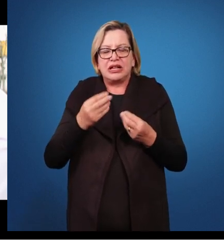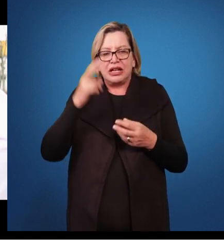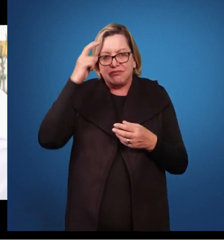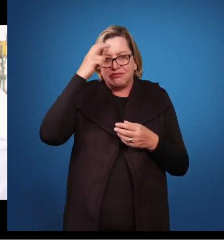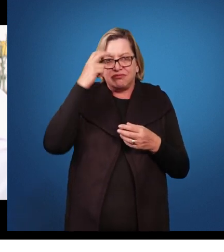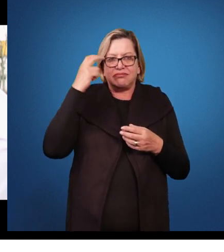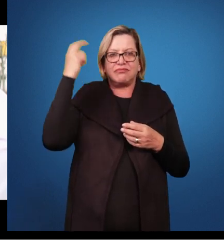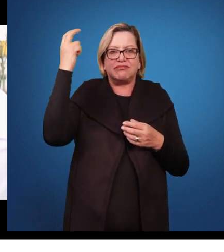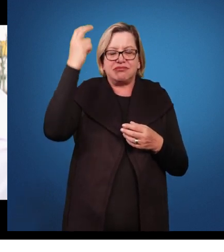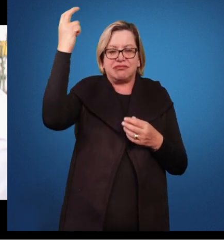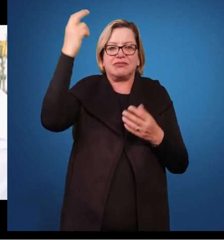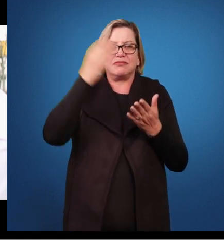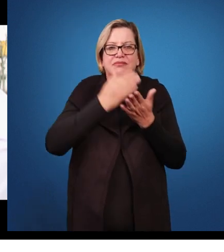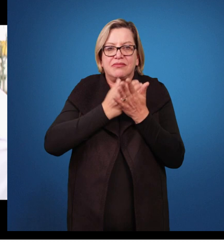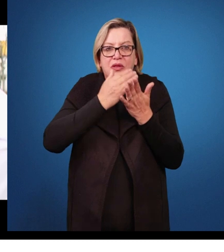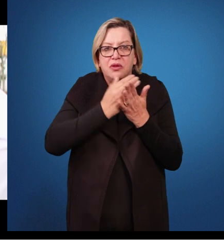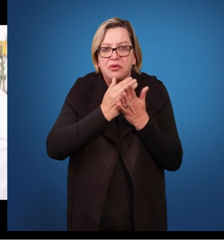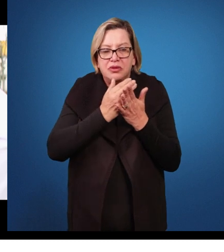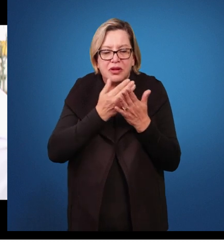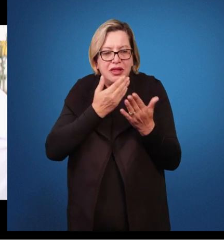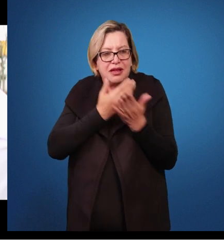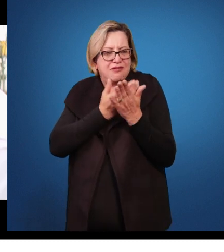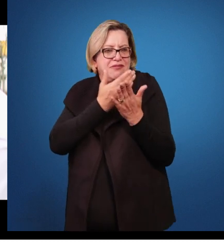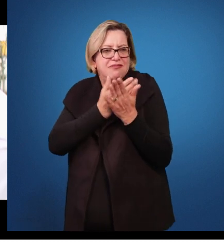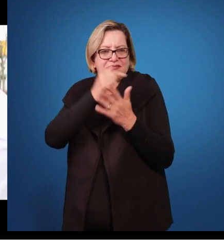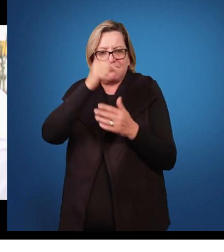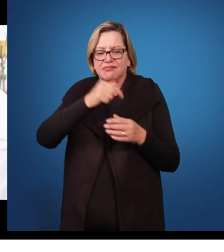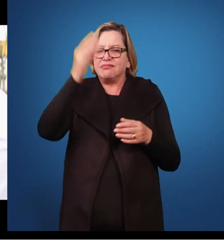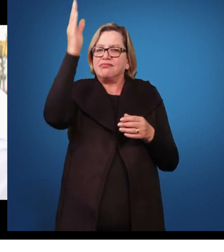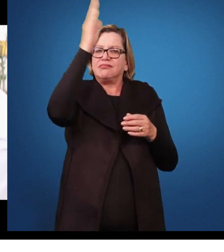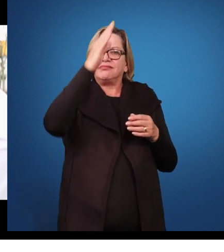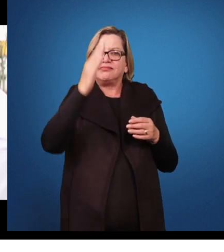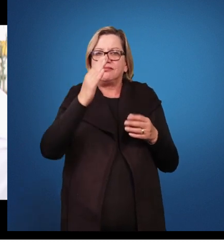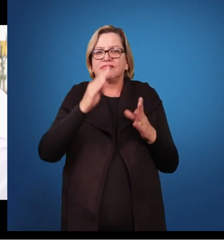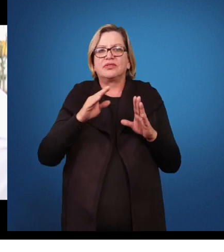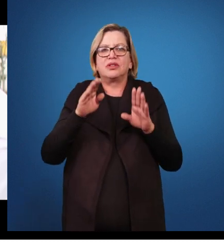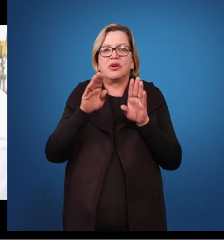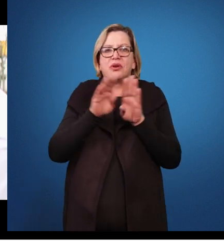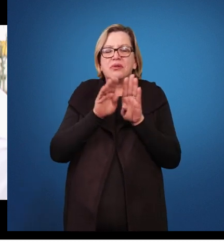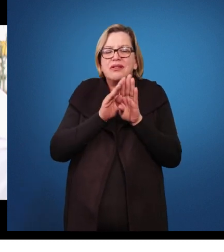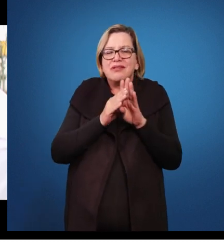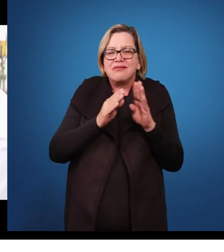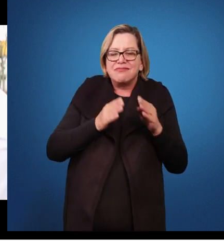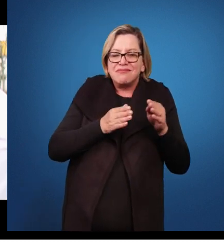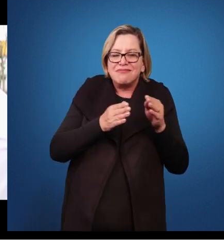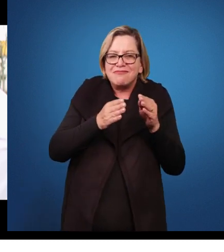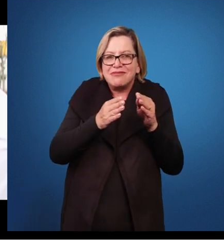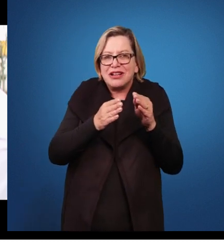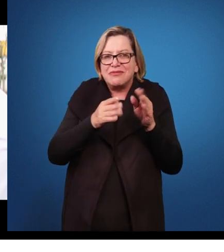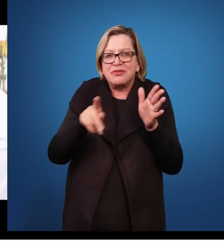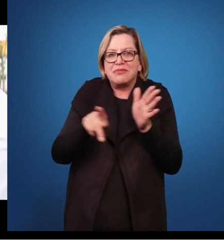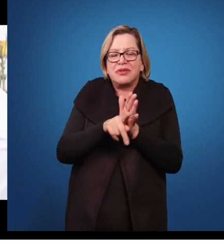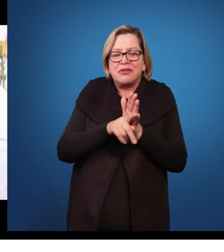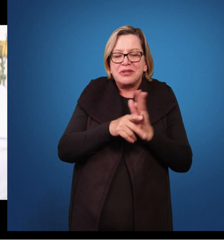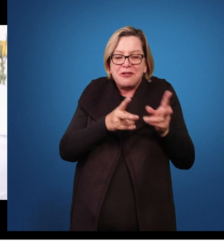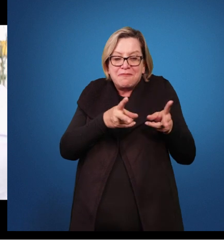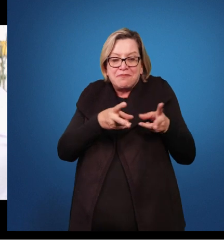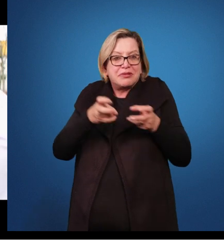começou a ser estudada no Brasil, começou por um caminho que seria o caminho da identificação. Então, temos